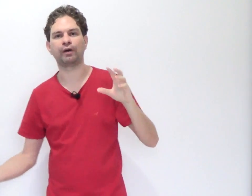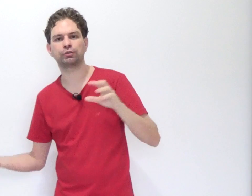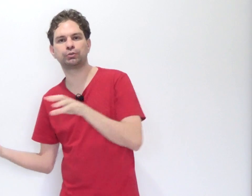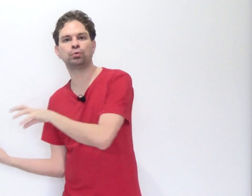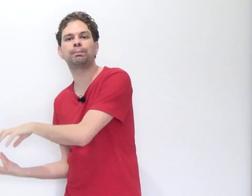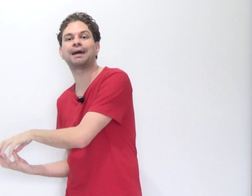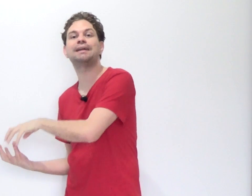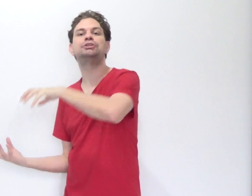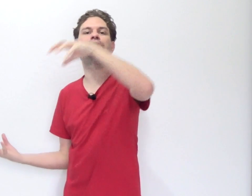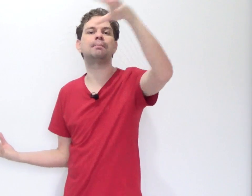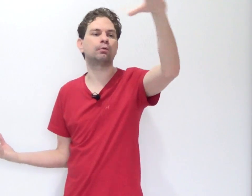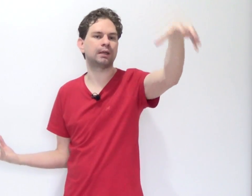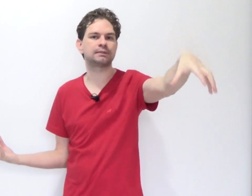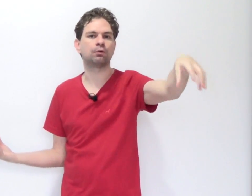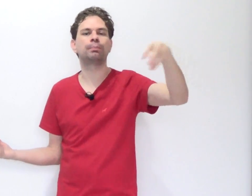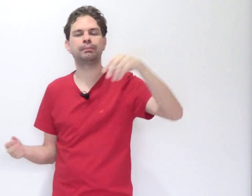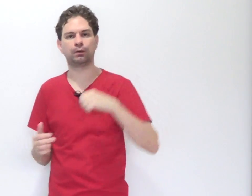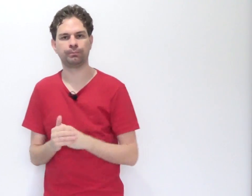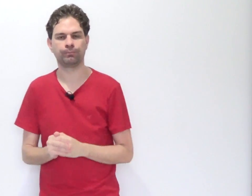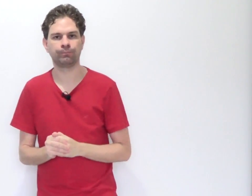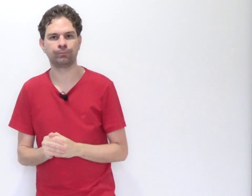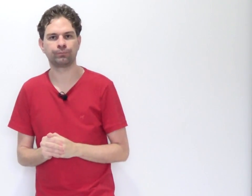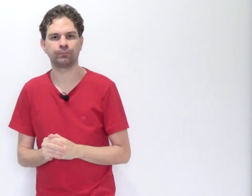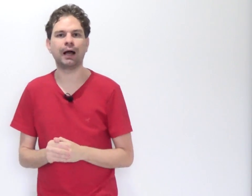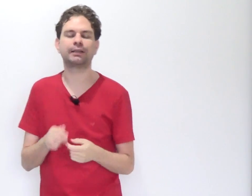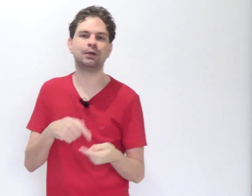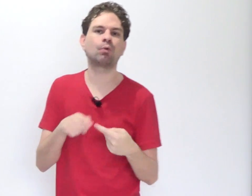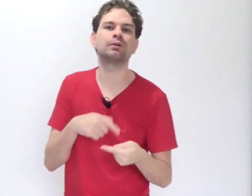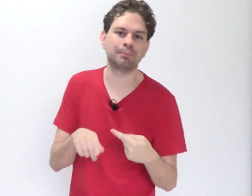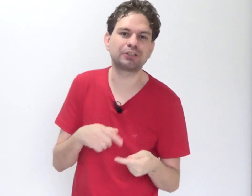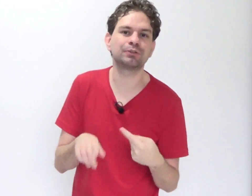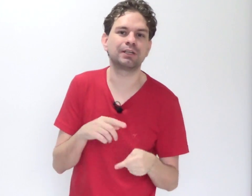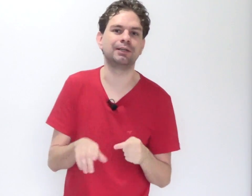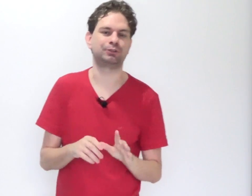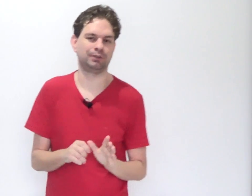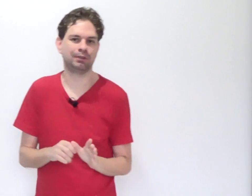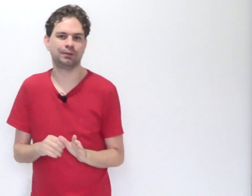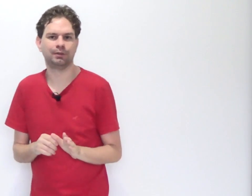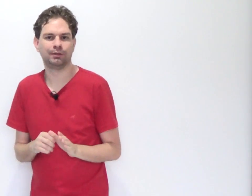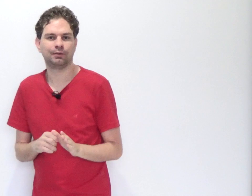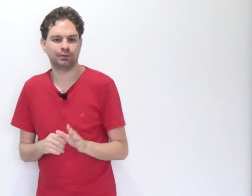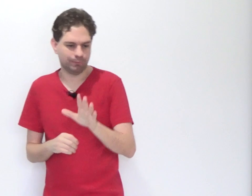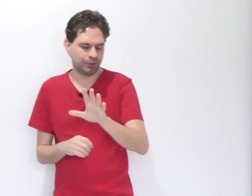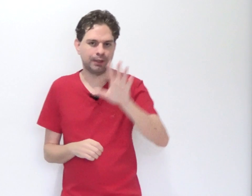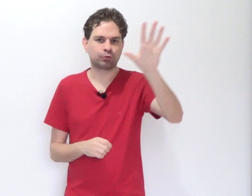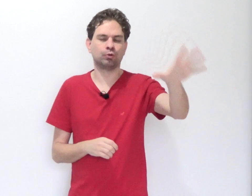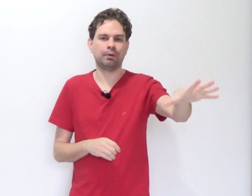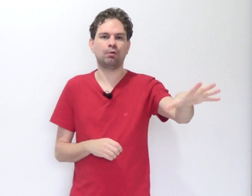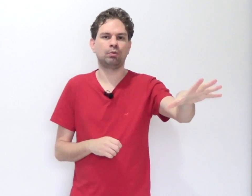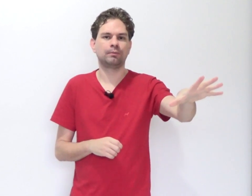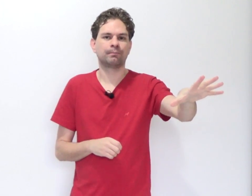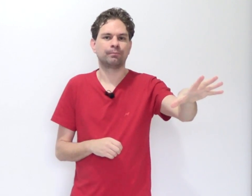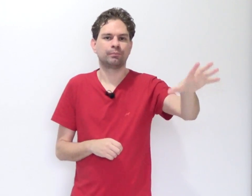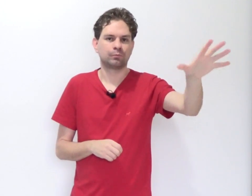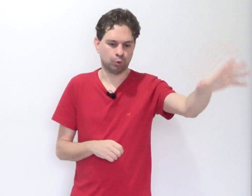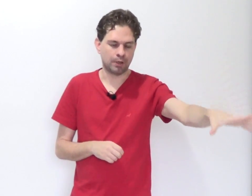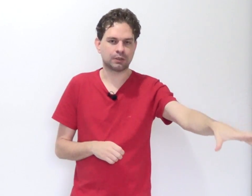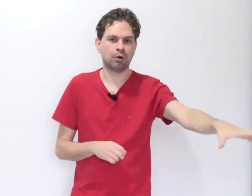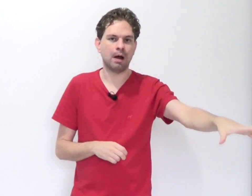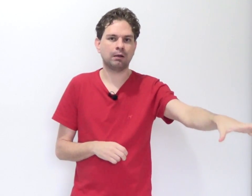Eu faço o segundo para garantir a manutenção do primeiro. Aqui é o contrário. Imagina o seguinte. Entro num banco, começo a roubar,